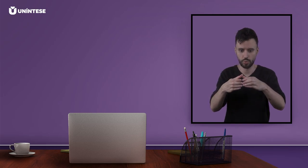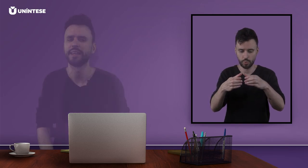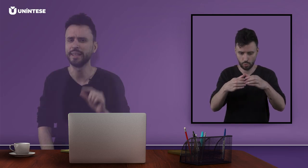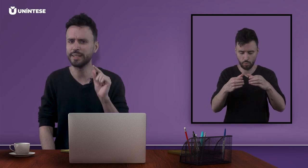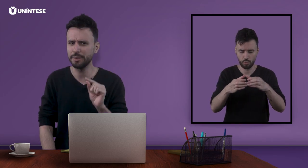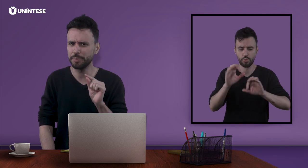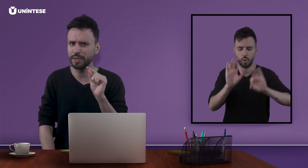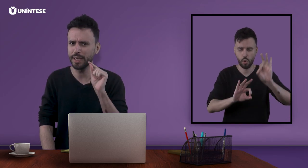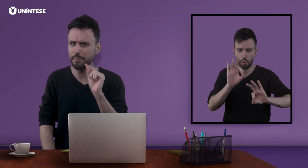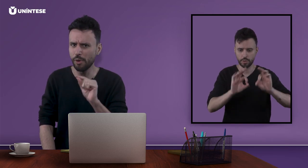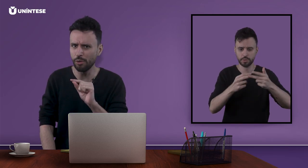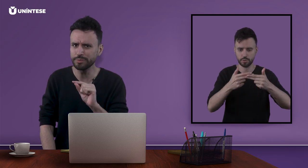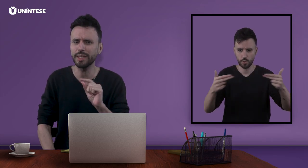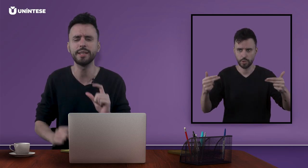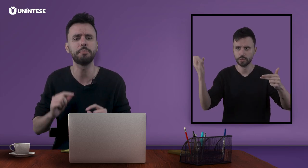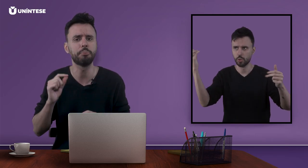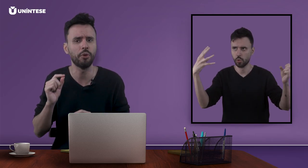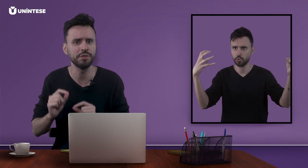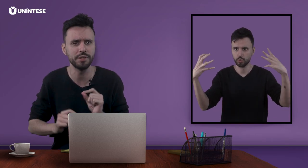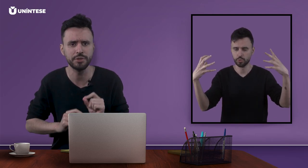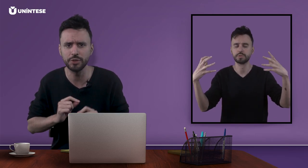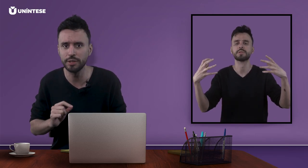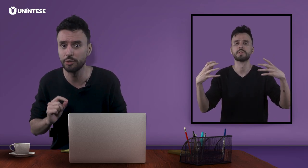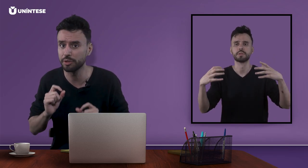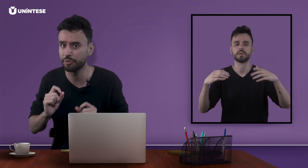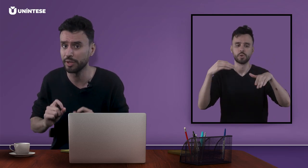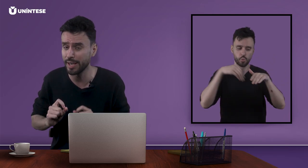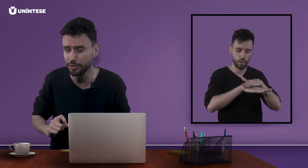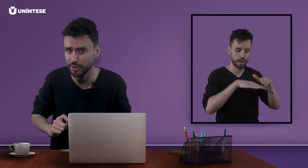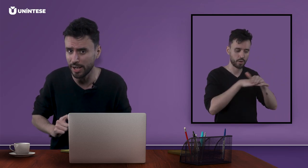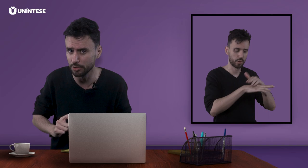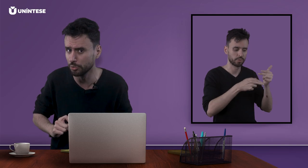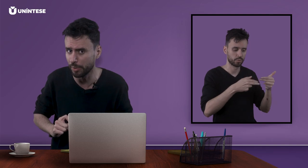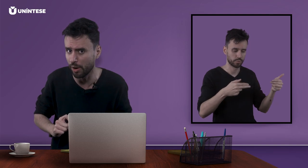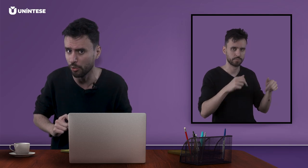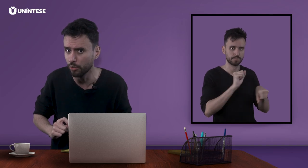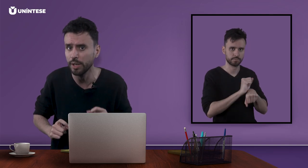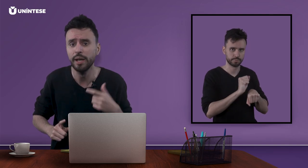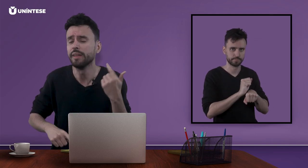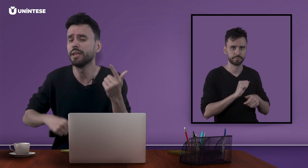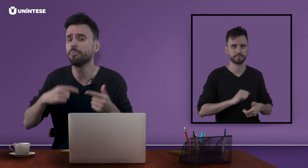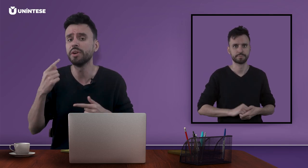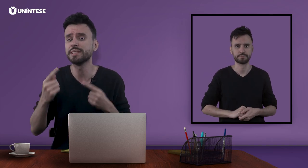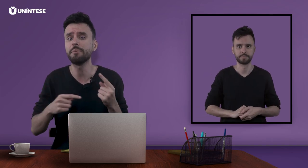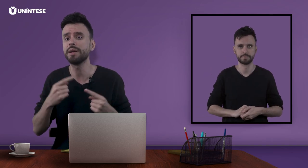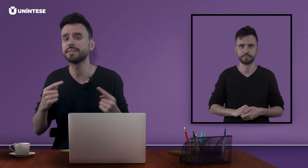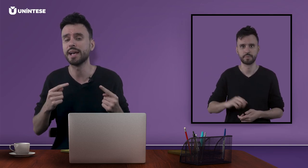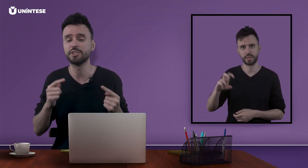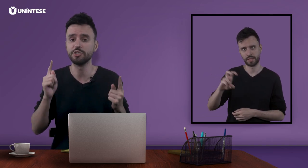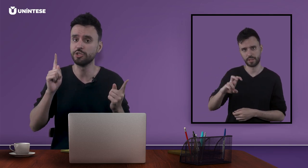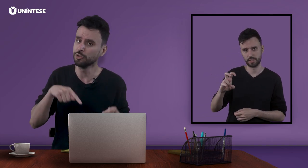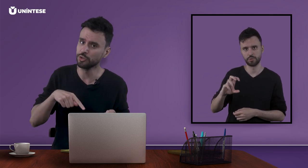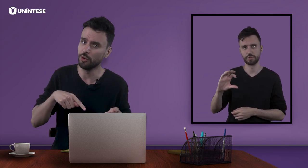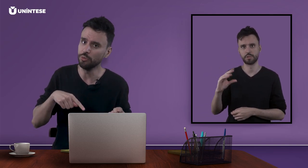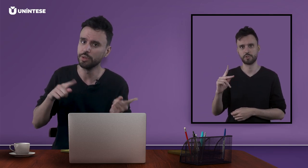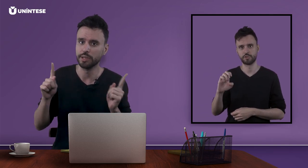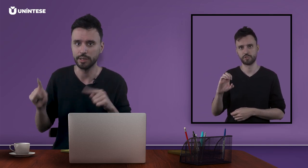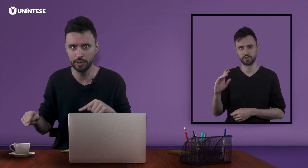Equipe remonta e posiciona o que foi retirado do palco depois da passagem de som e